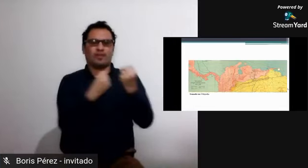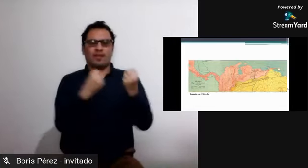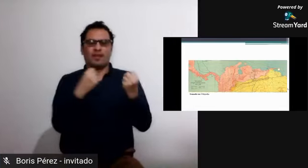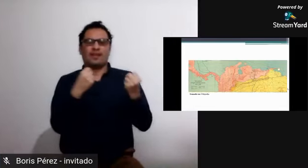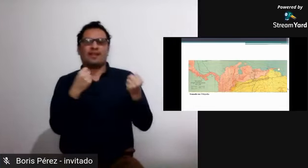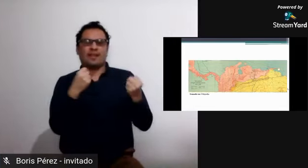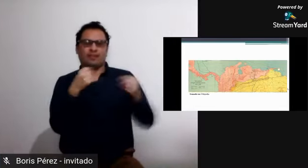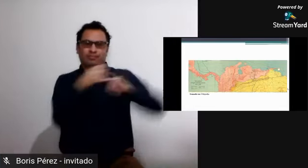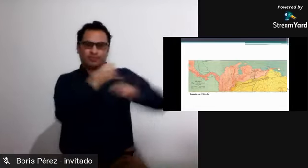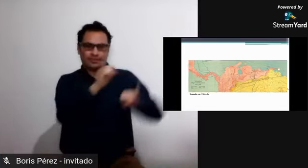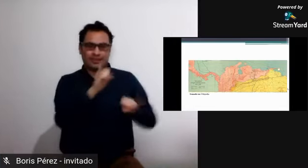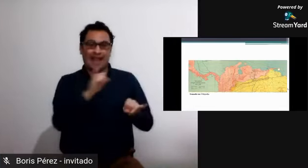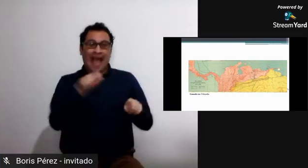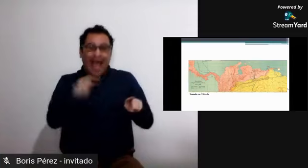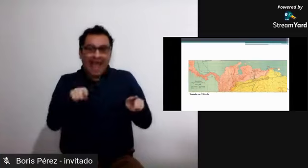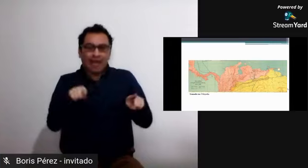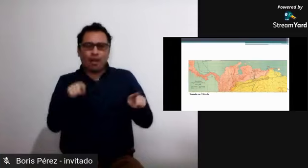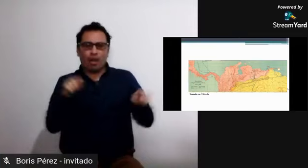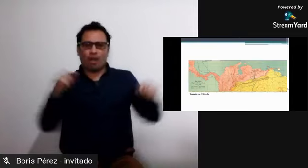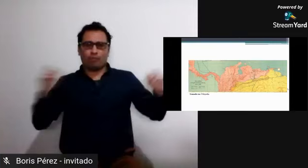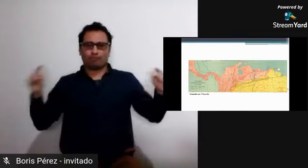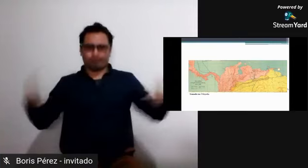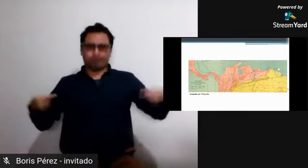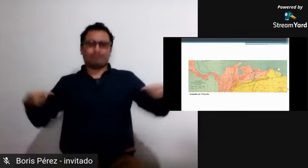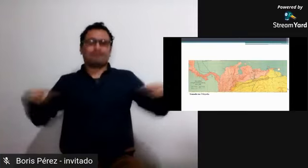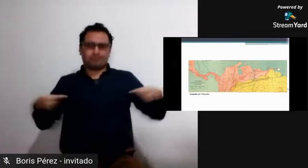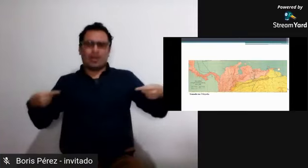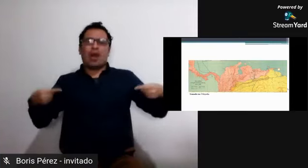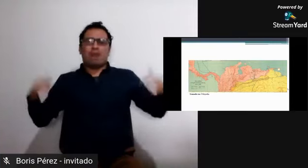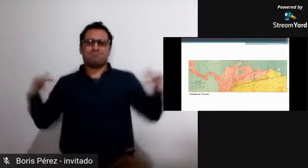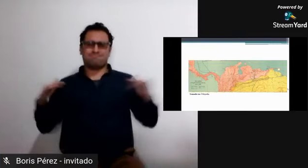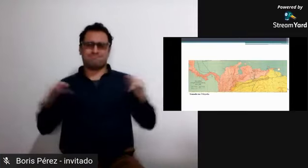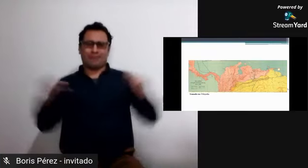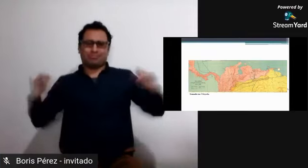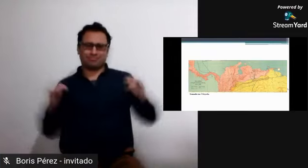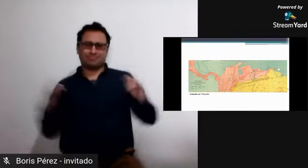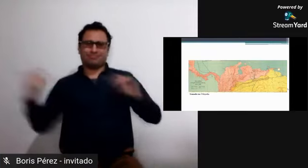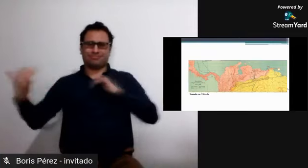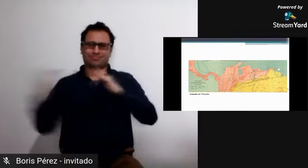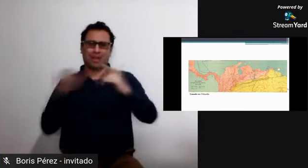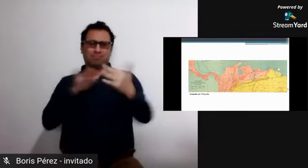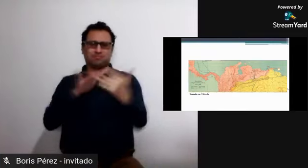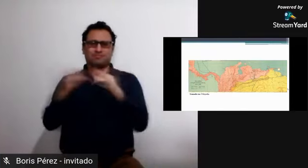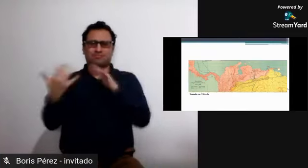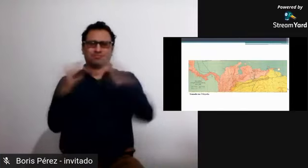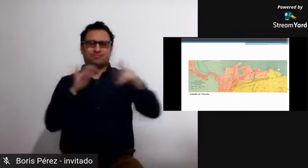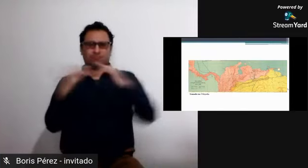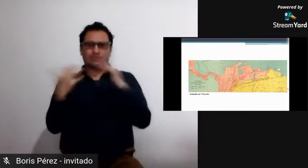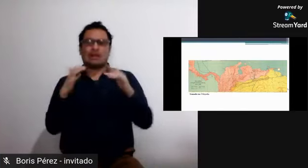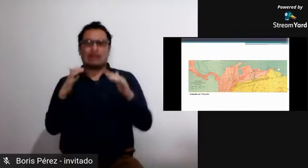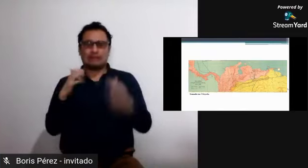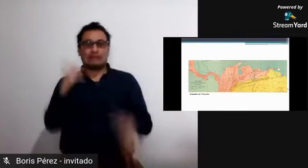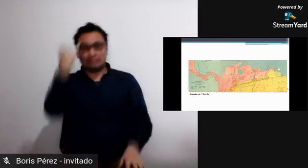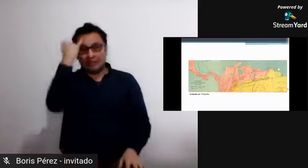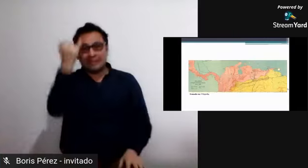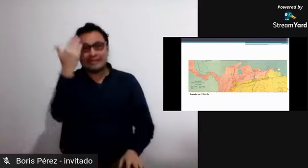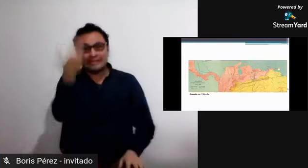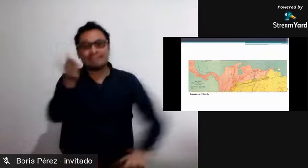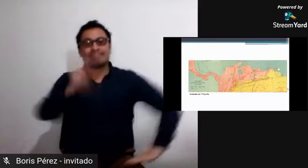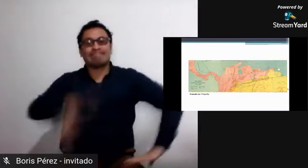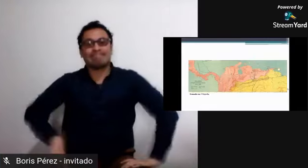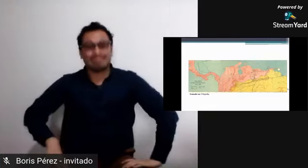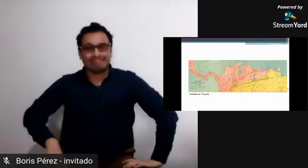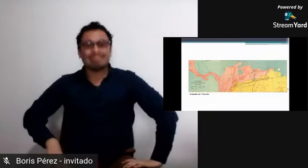afrodescendientes y afrocolombianos, que aún estaban sometidos bajo el yugo de la esclavitud, y por eso algunos